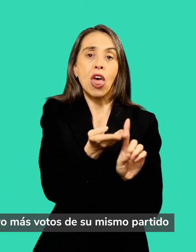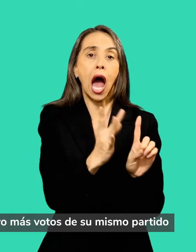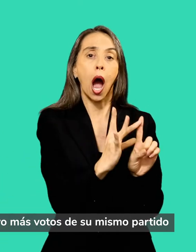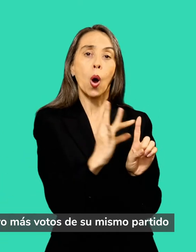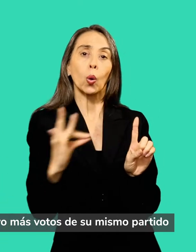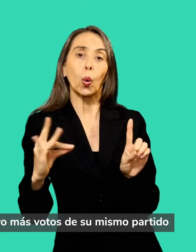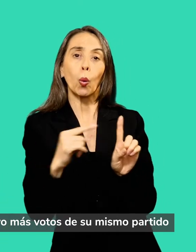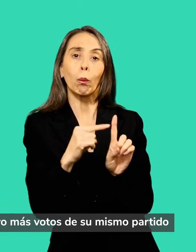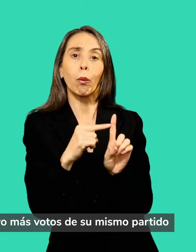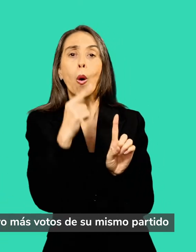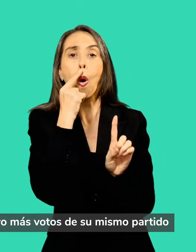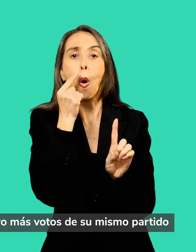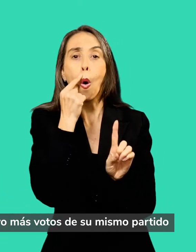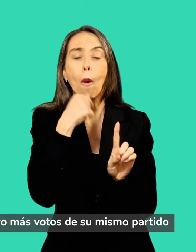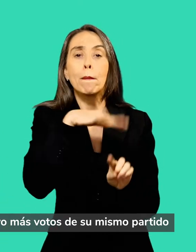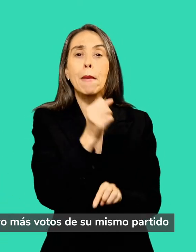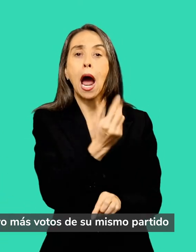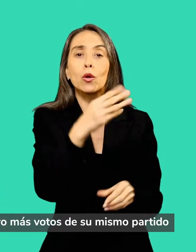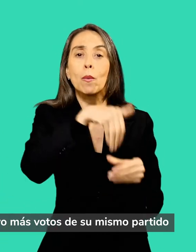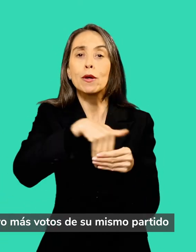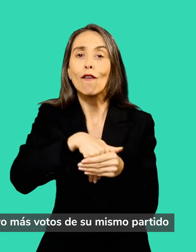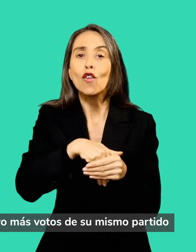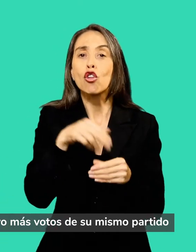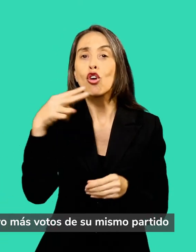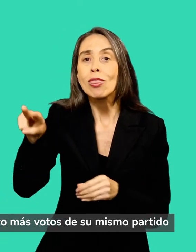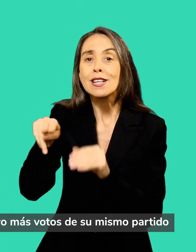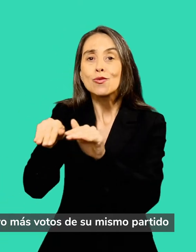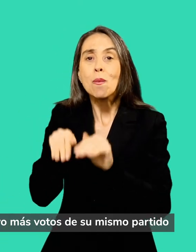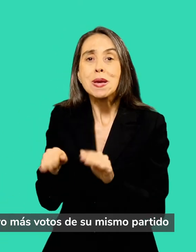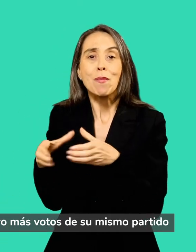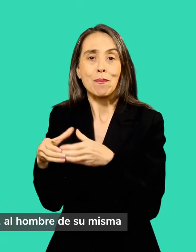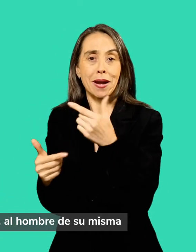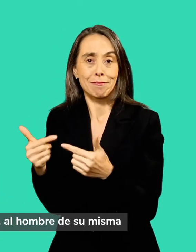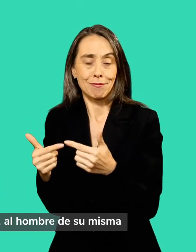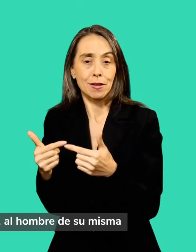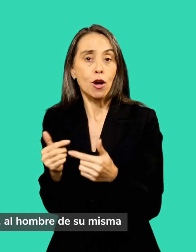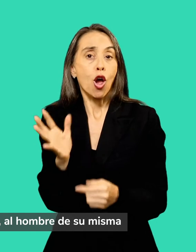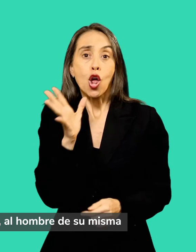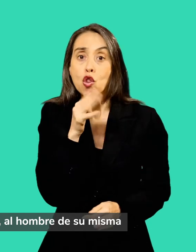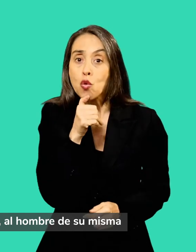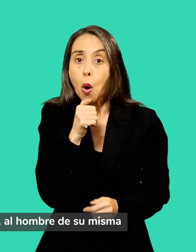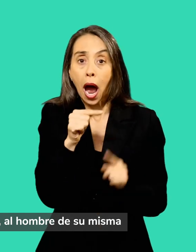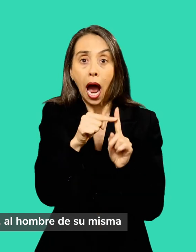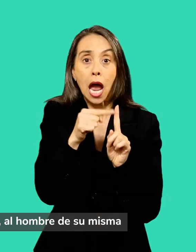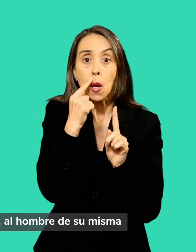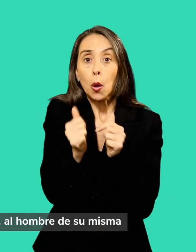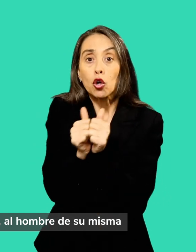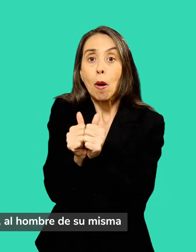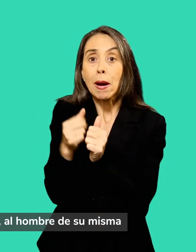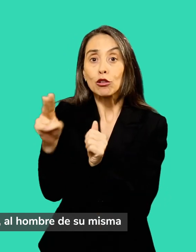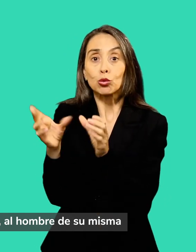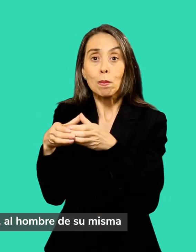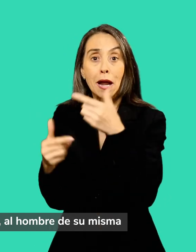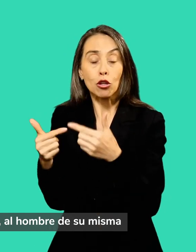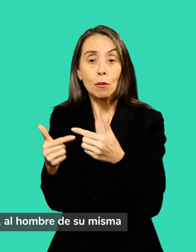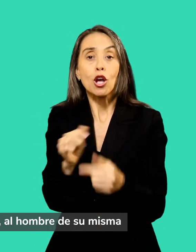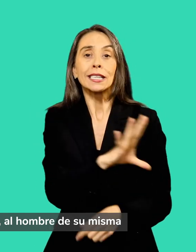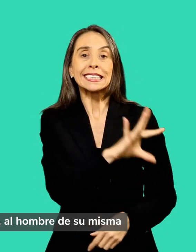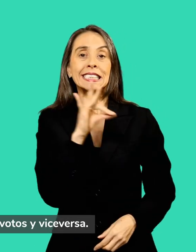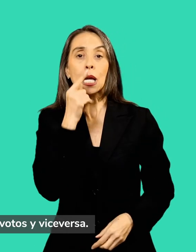hombre que obtuvo más votos de su mismo partido. Y si no hay compañero de partido, al hombre de su misma